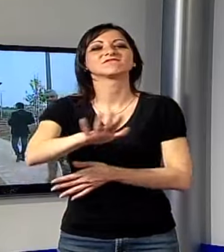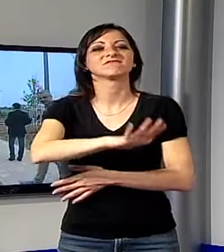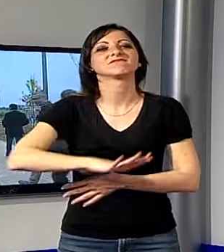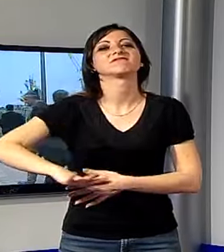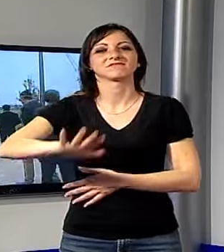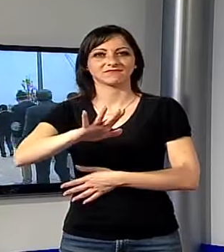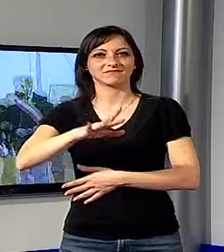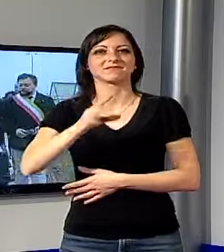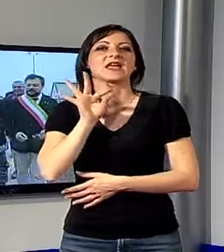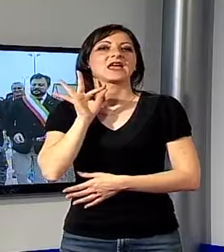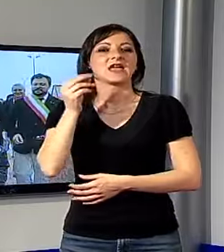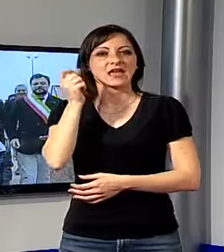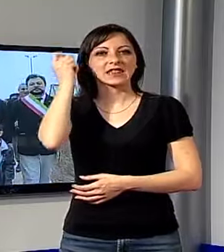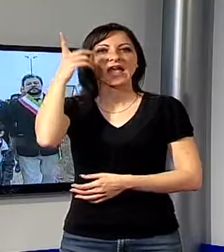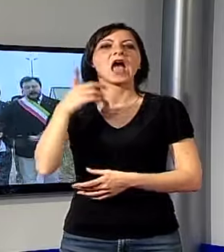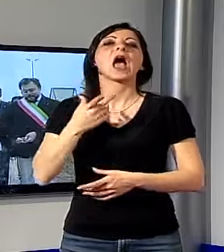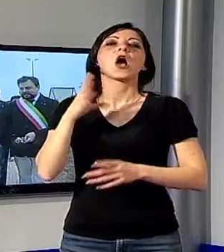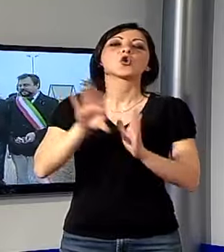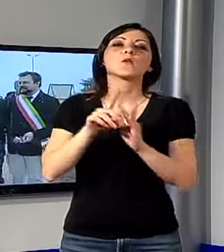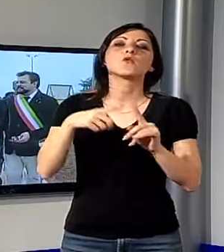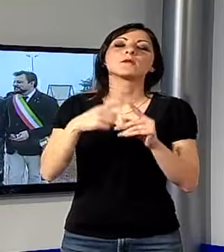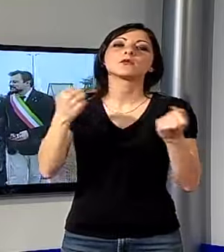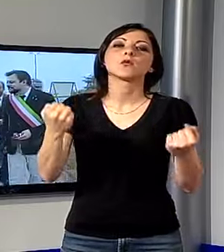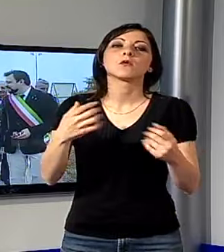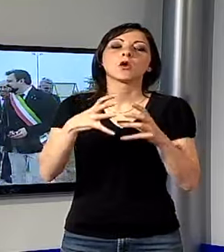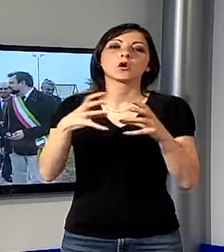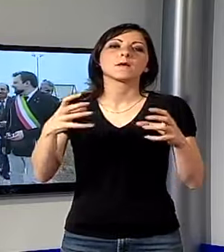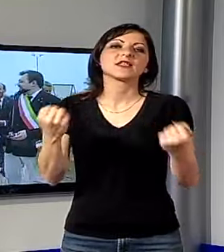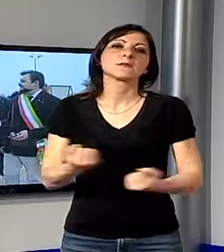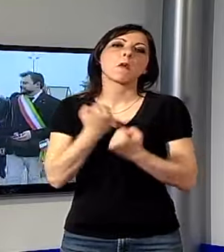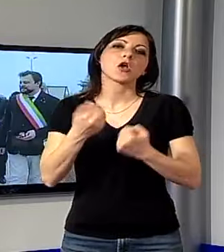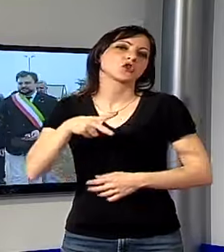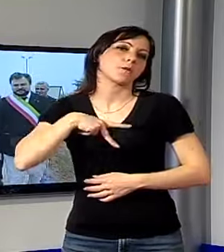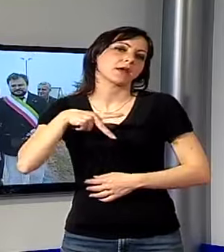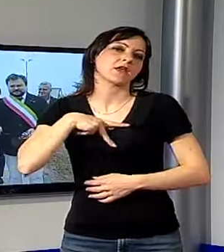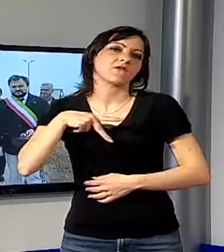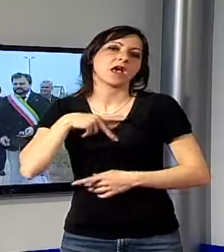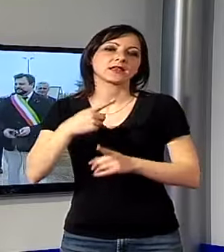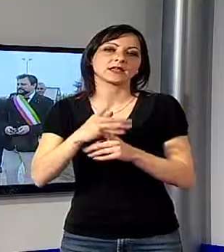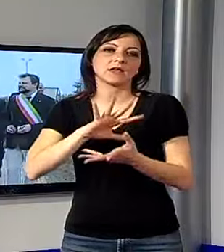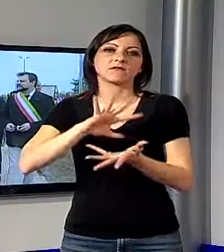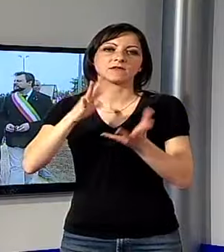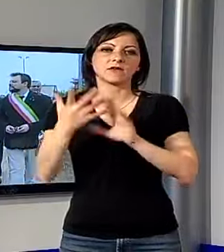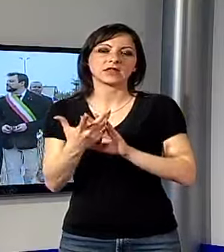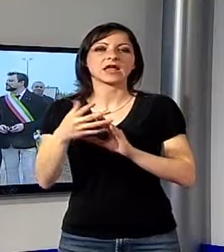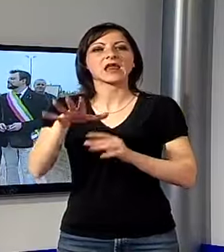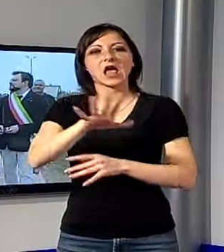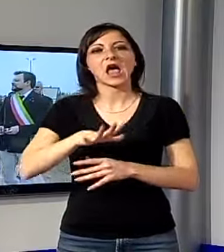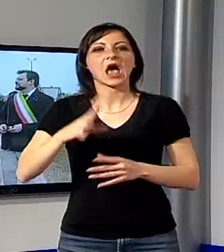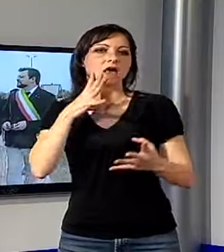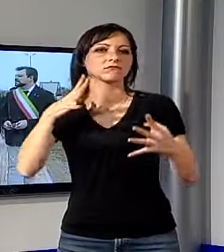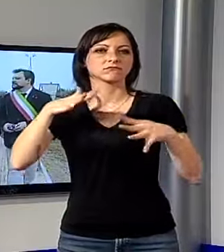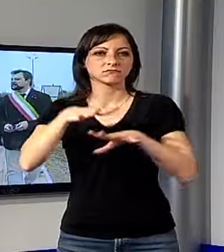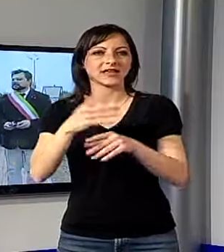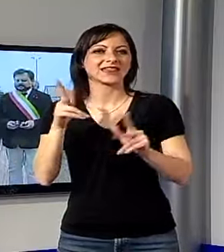intenzioni del comune e degli sponsor privati che hanno contribuito alla sua realizzazione dovrà diventare un luogo di aggregazione e di